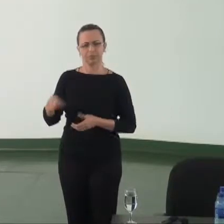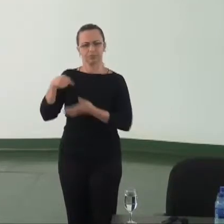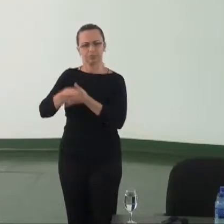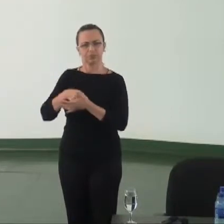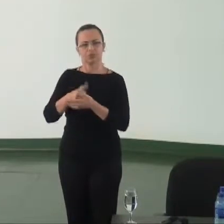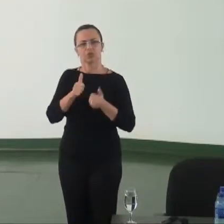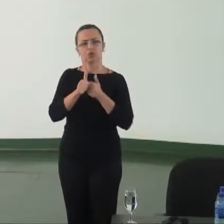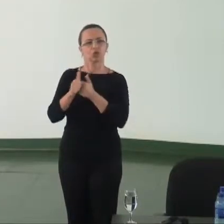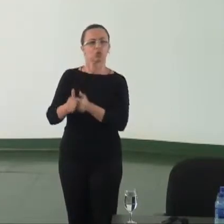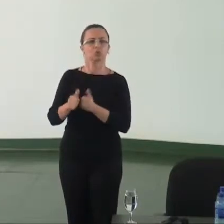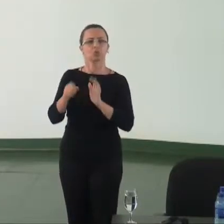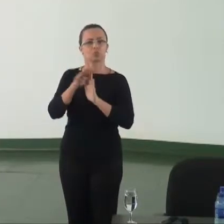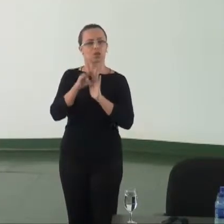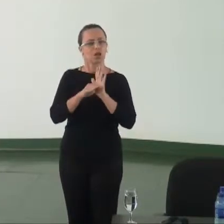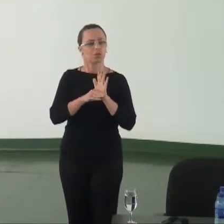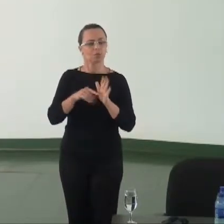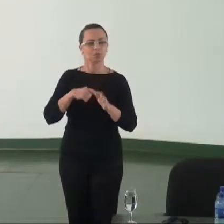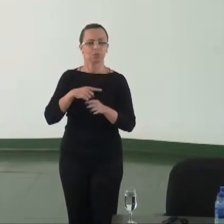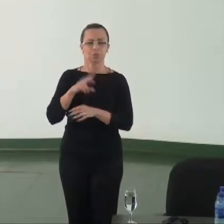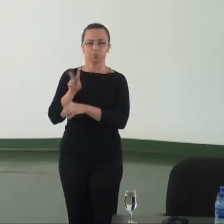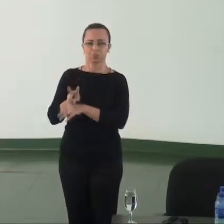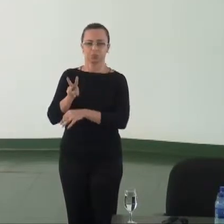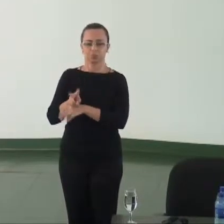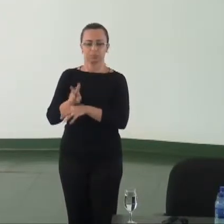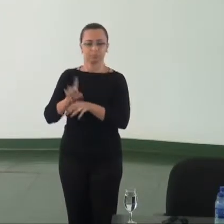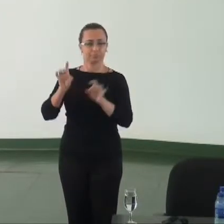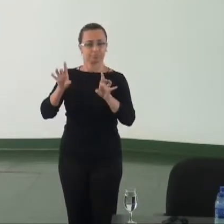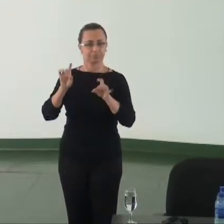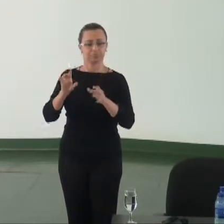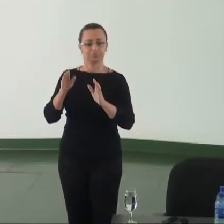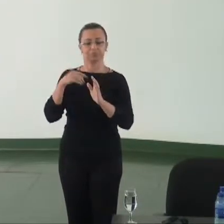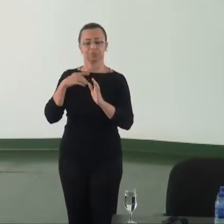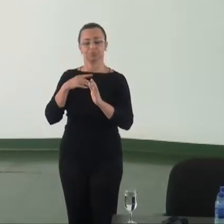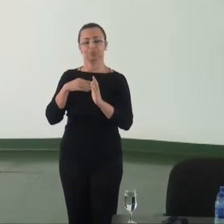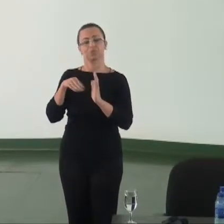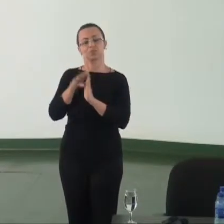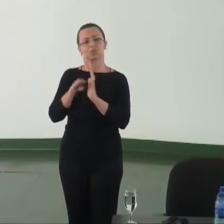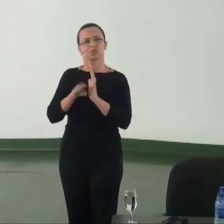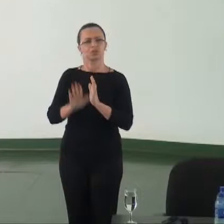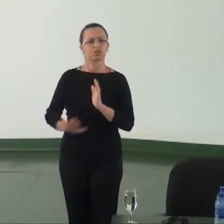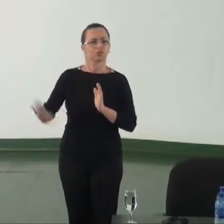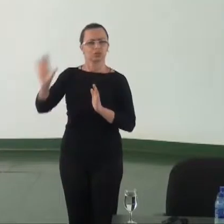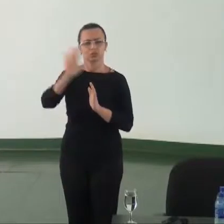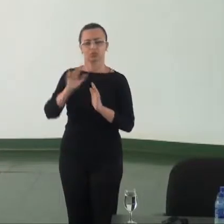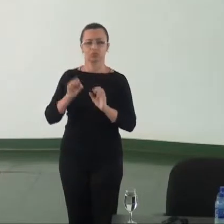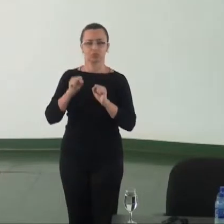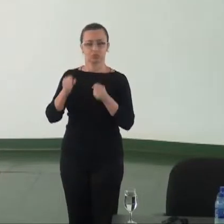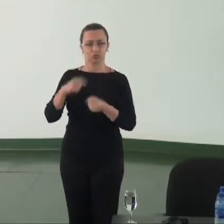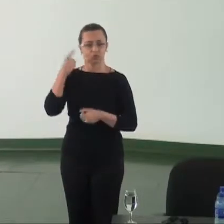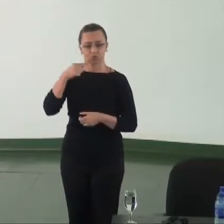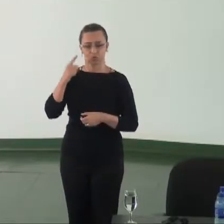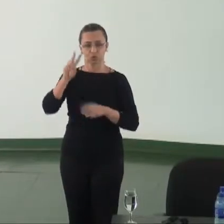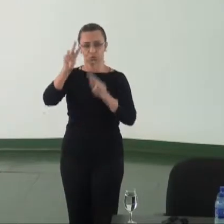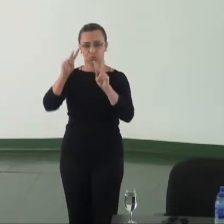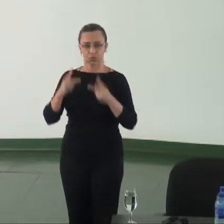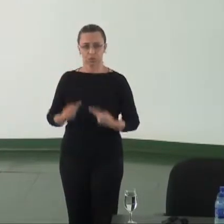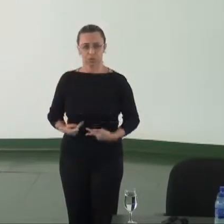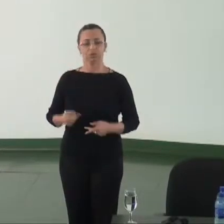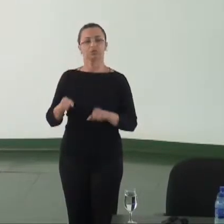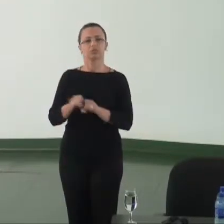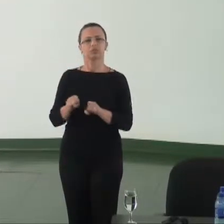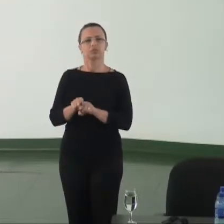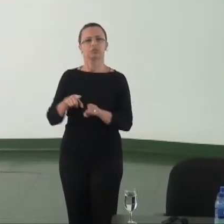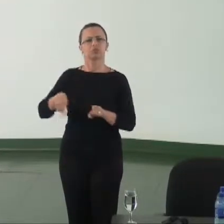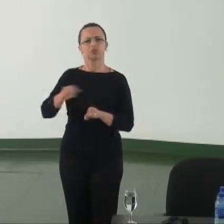dos programas de proteção e em especial o programa nacional de proteção dos defensores de direitos humanos investigando os recursos